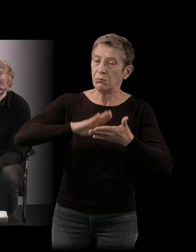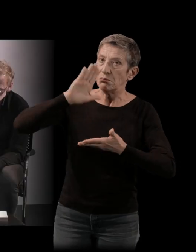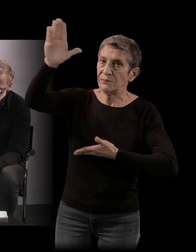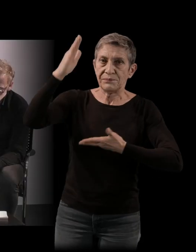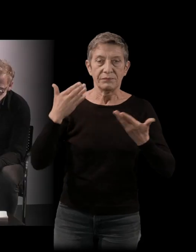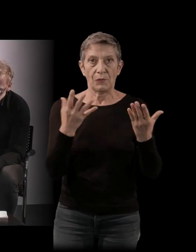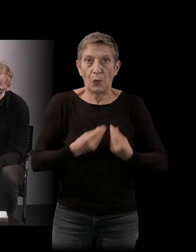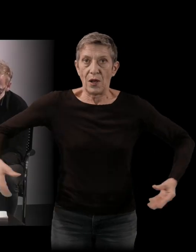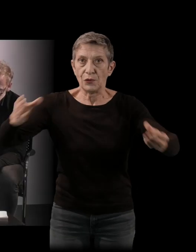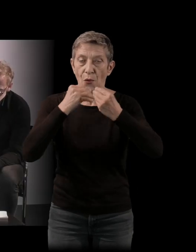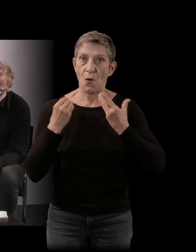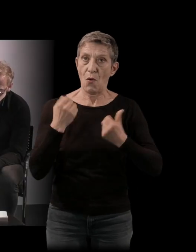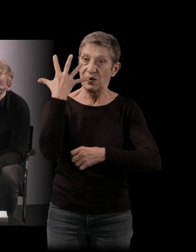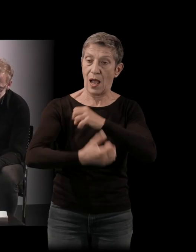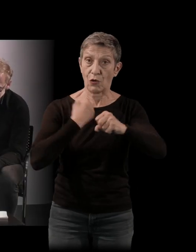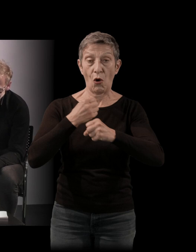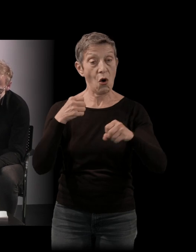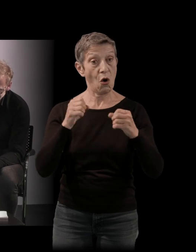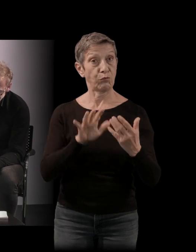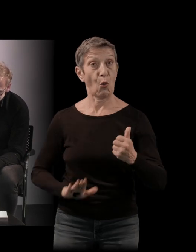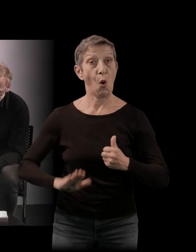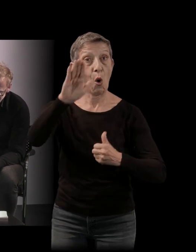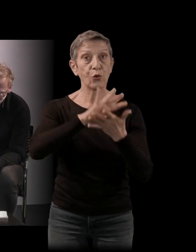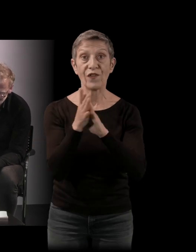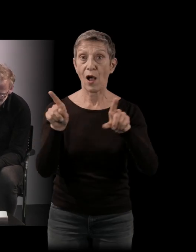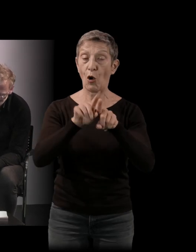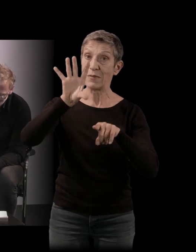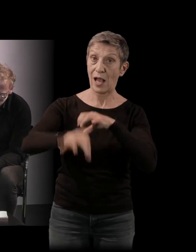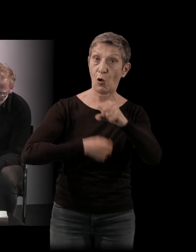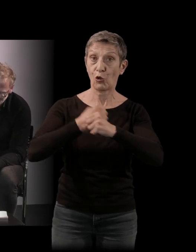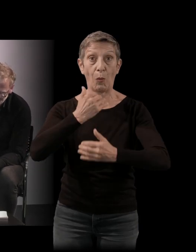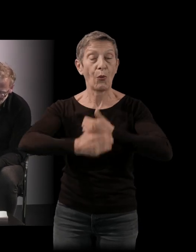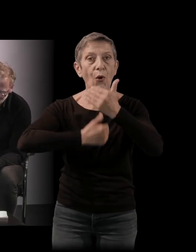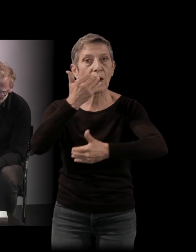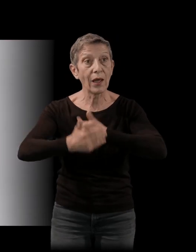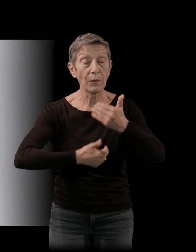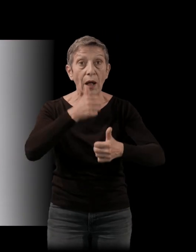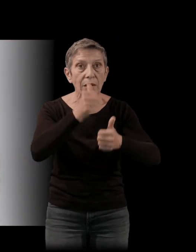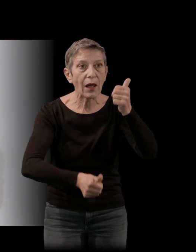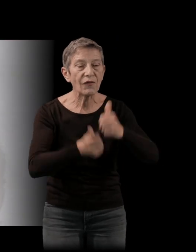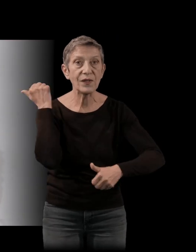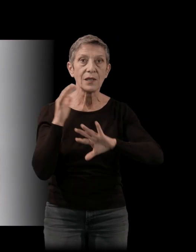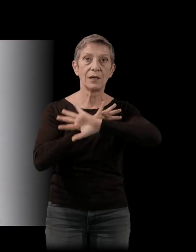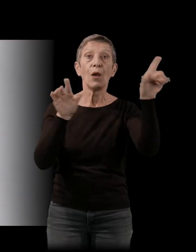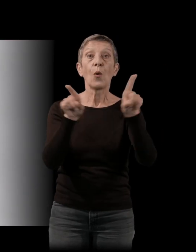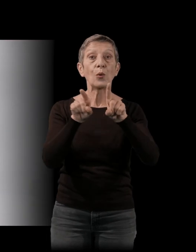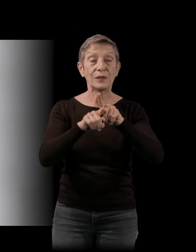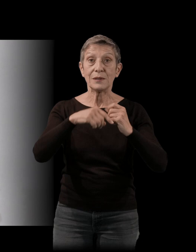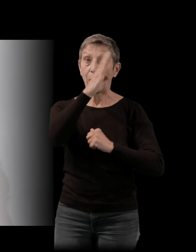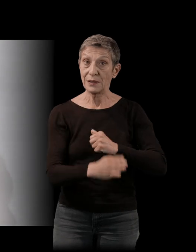en 5 ans. Donc c'est quand même une gageur de promettre ça. C'est le moment où le Brésil gagne la Coupe du monde de football. C